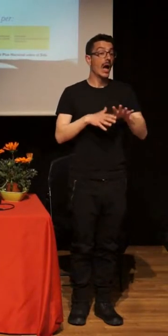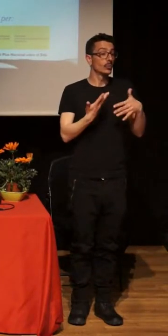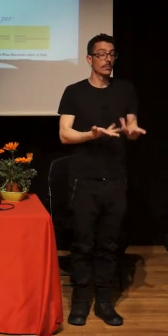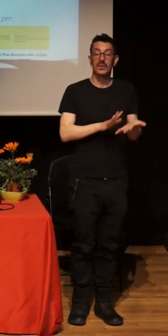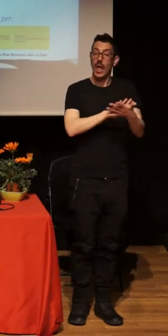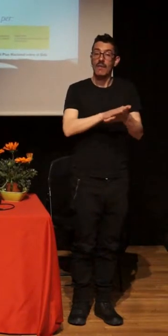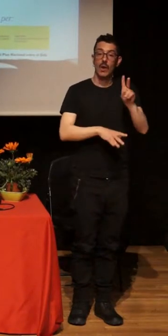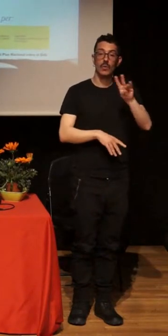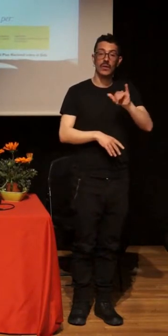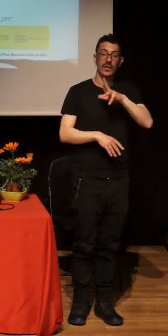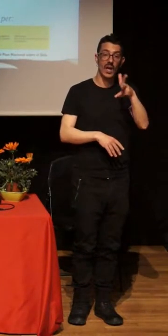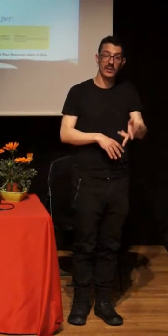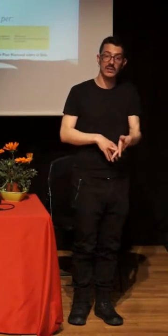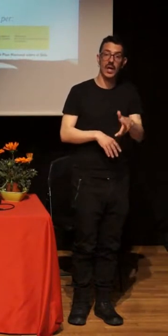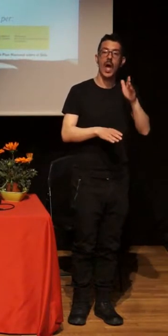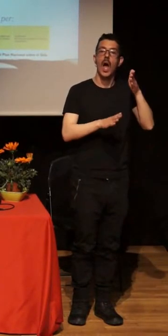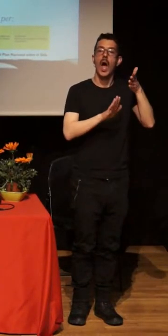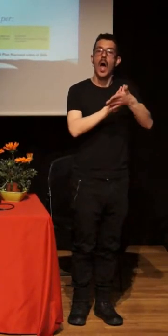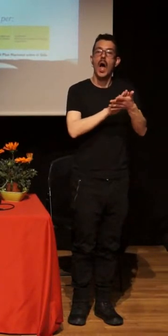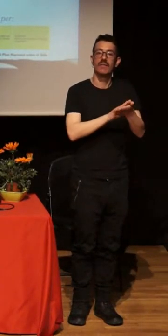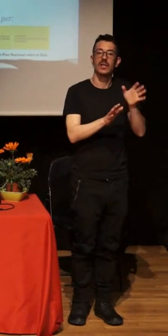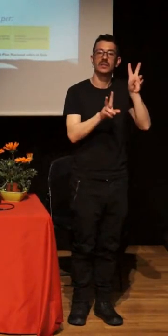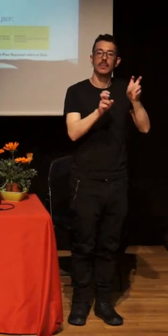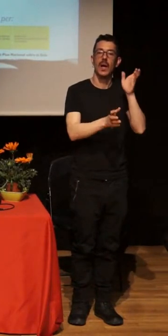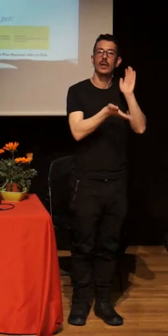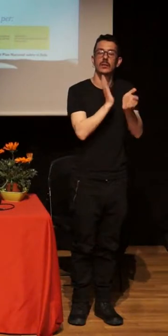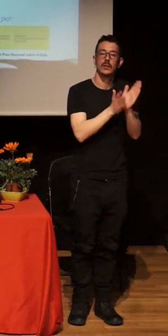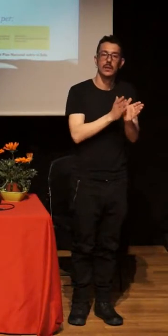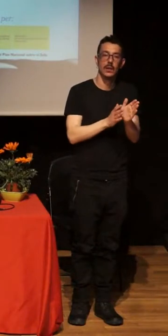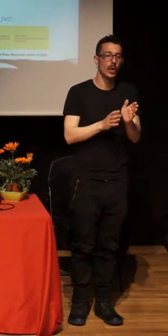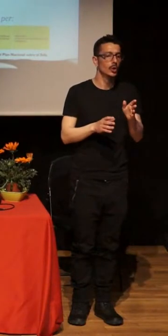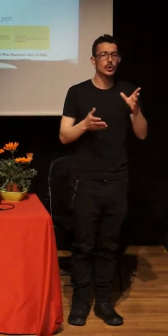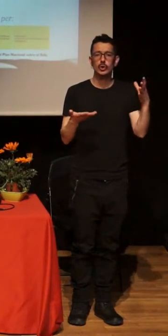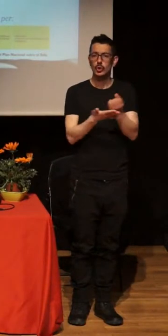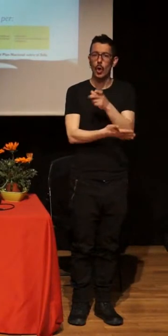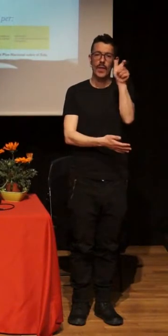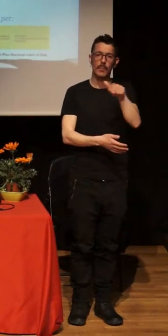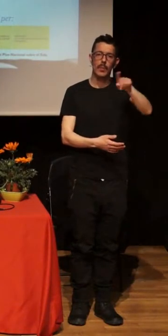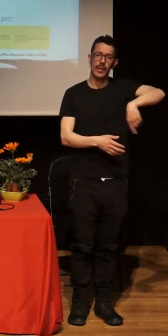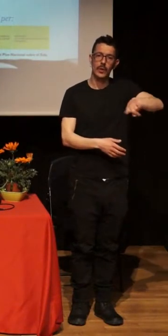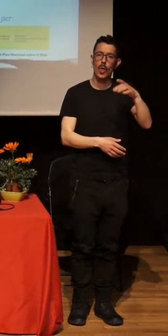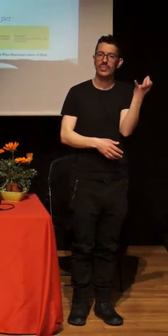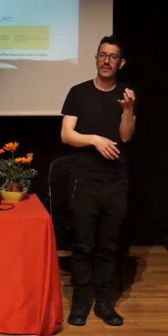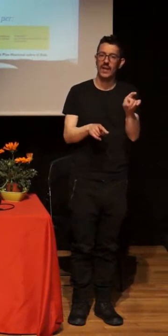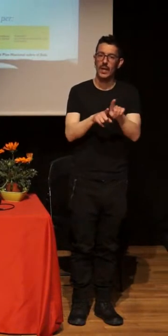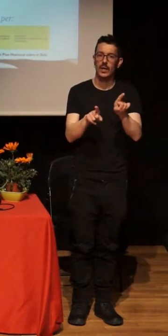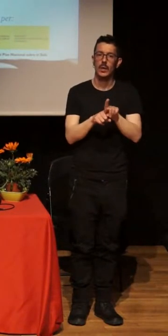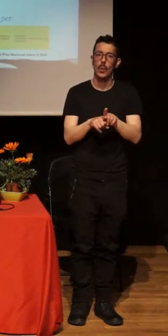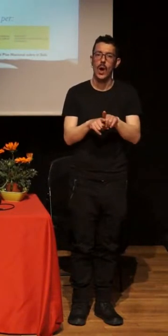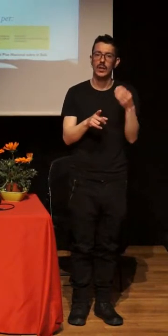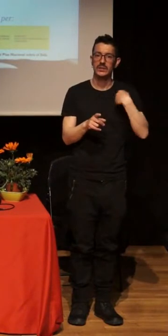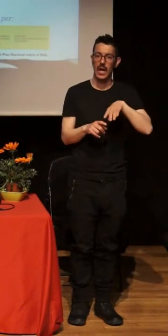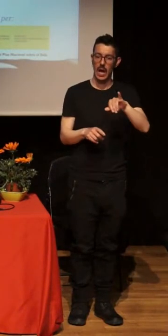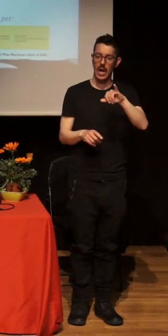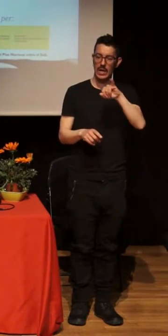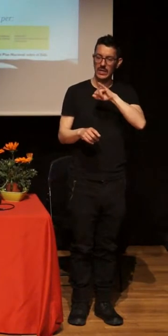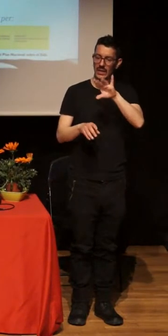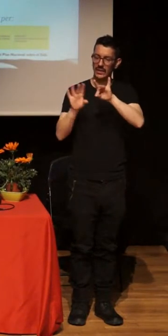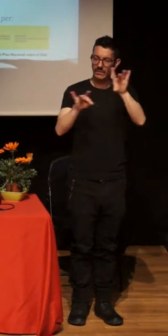90, que es tengamos a toda la población detectada, tengamos a toda la población tratada, que entonces tendremos a una gran población que no